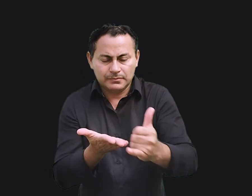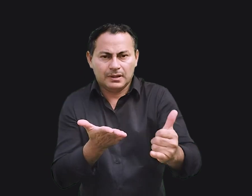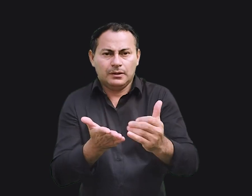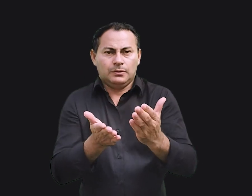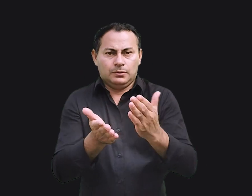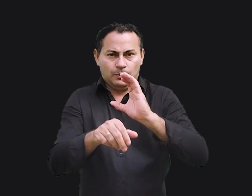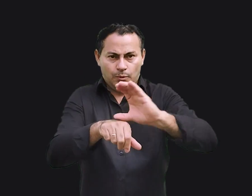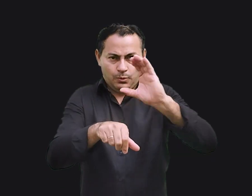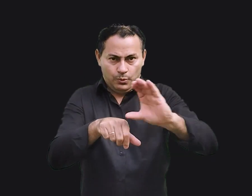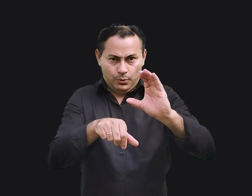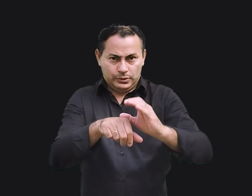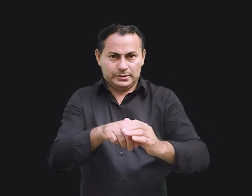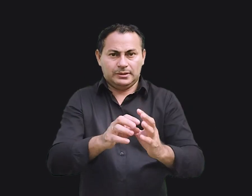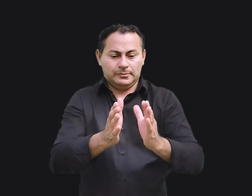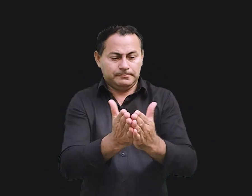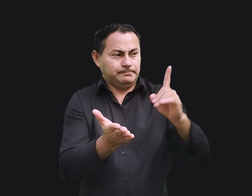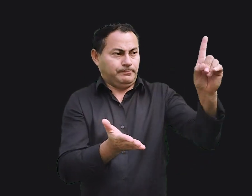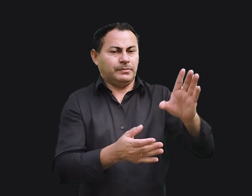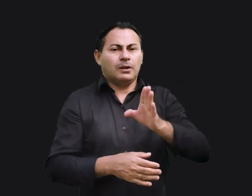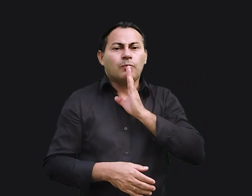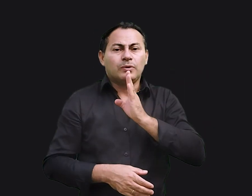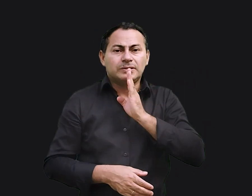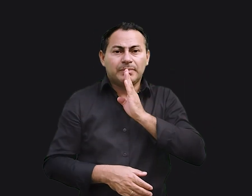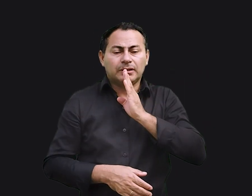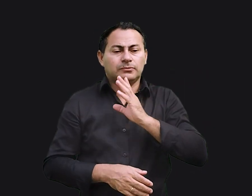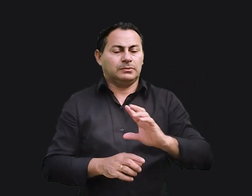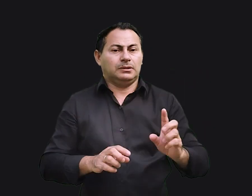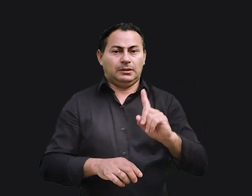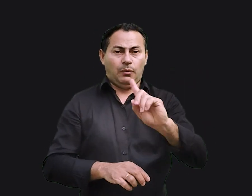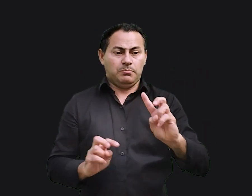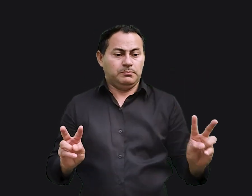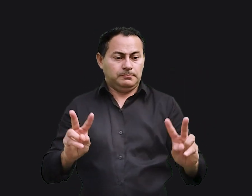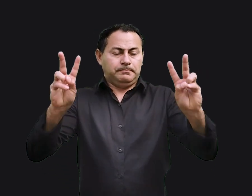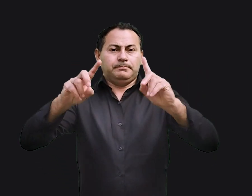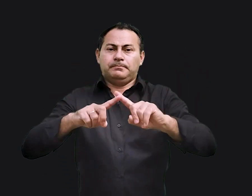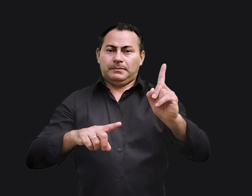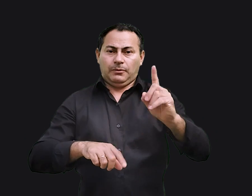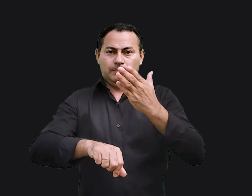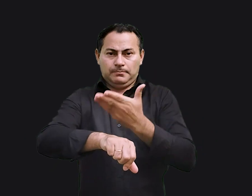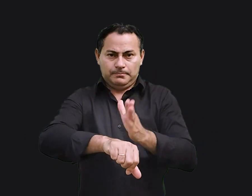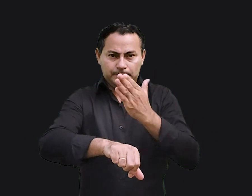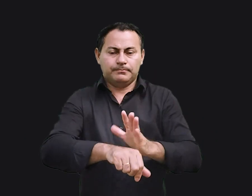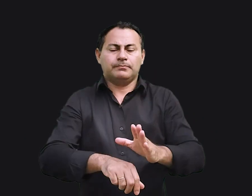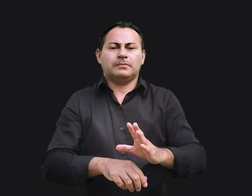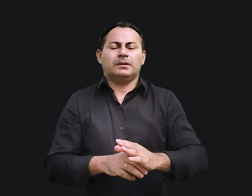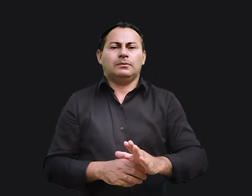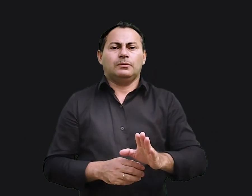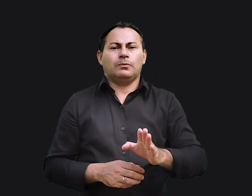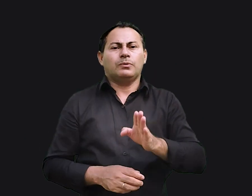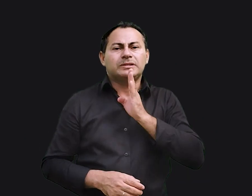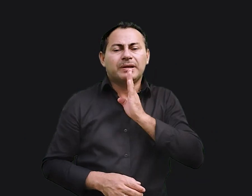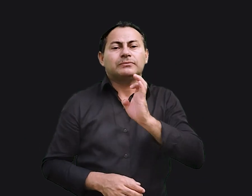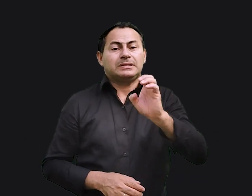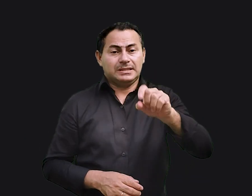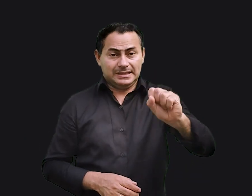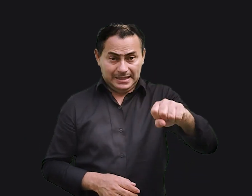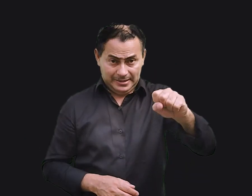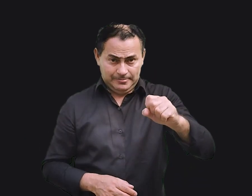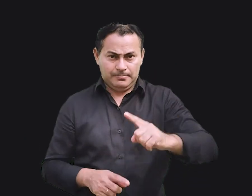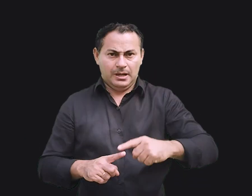curso da Bíblia, eu disse que o conhecimento não é uma virtude, mas a aplicação do conhecimento é. Agora eu gostaria